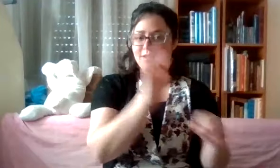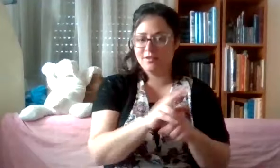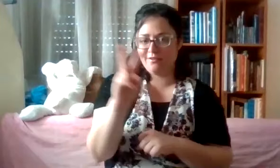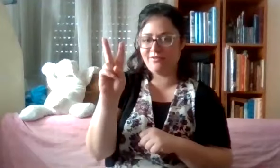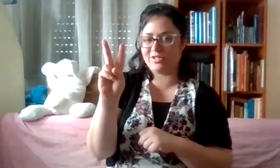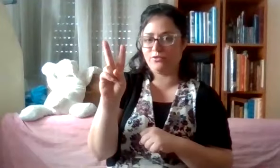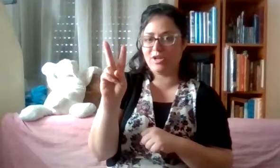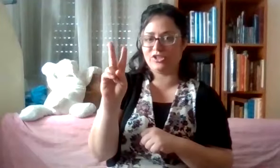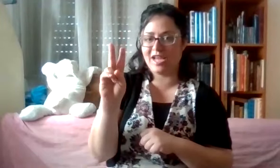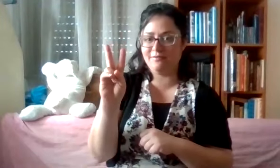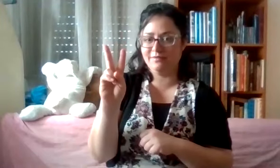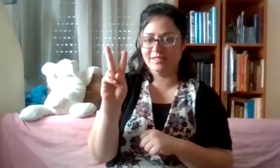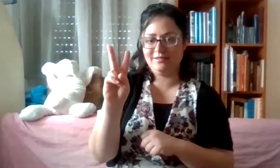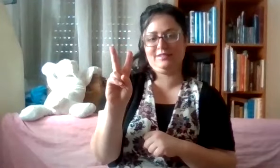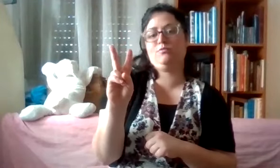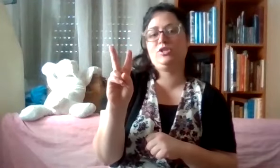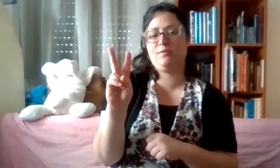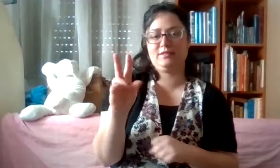ואוספנו להשניים, זה כמו 12.